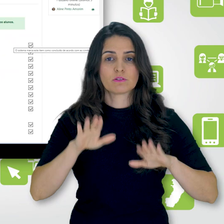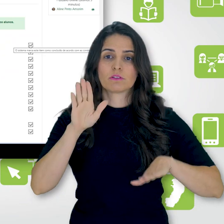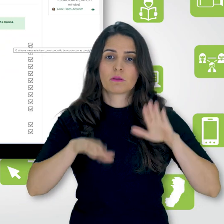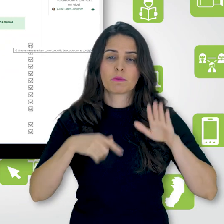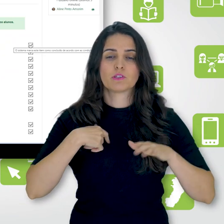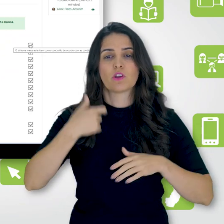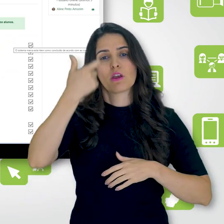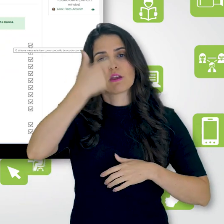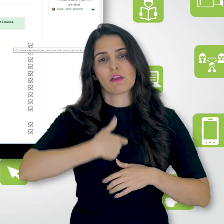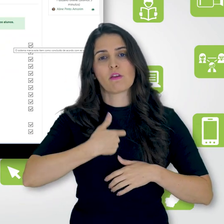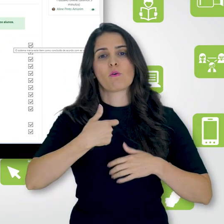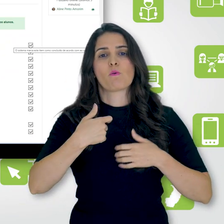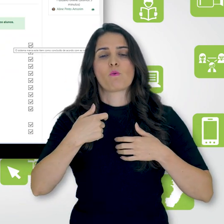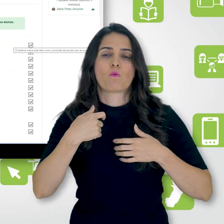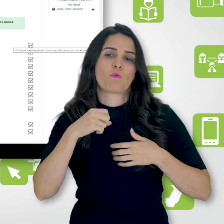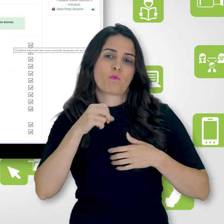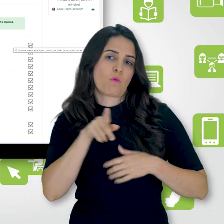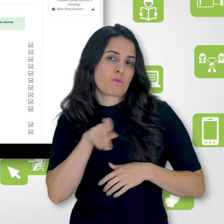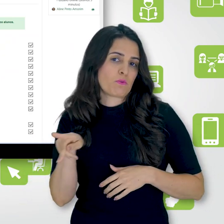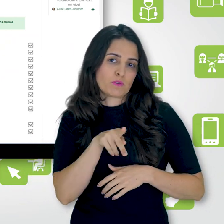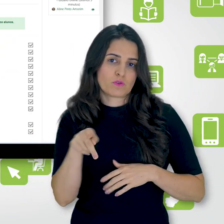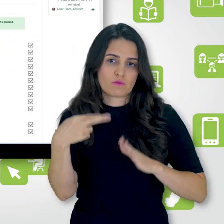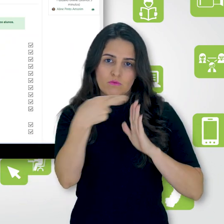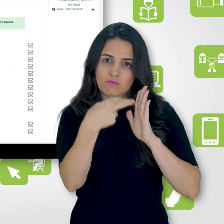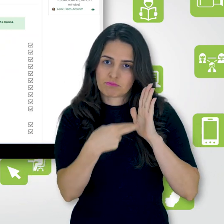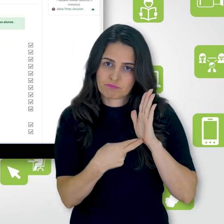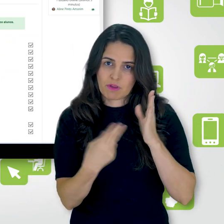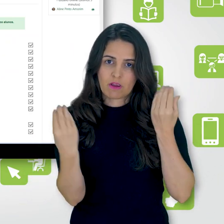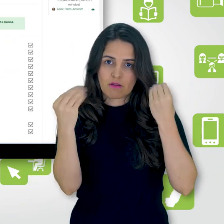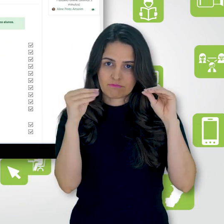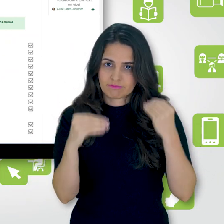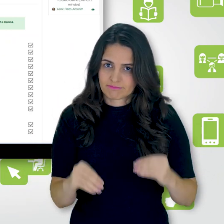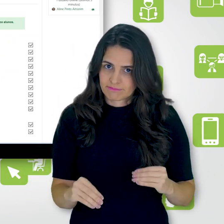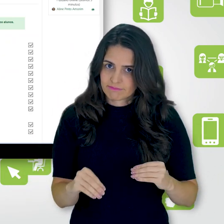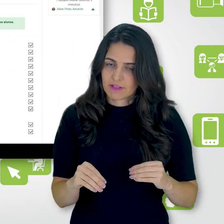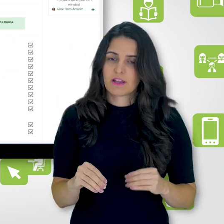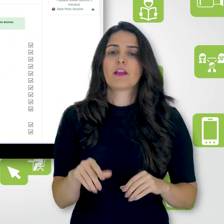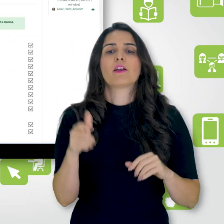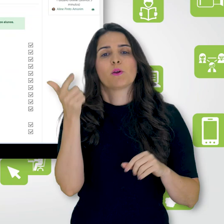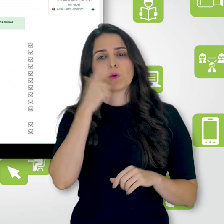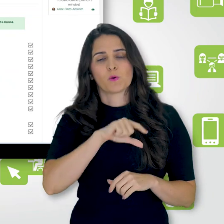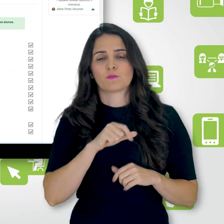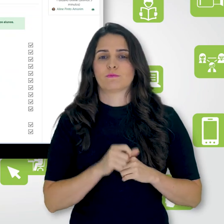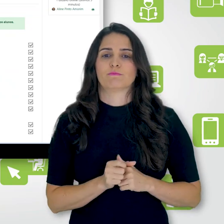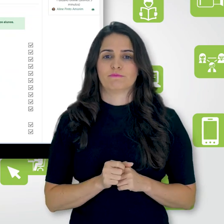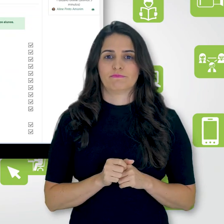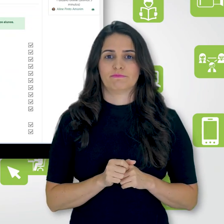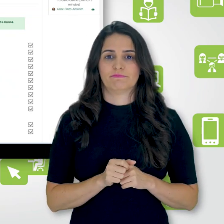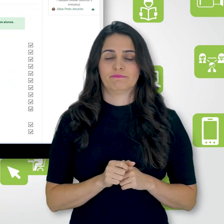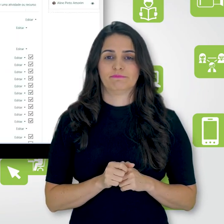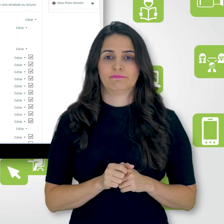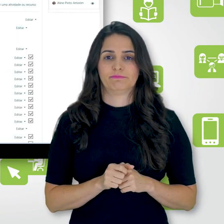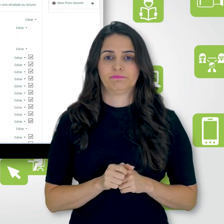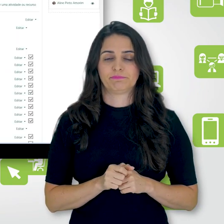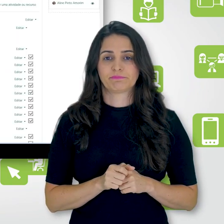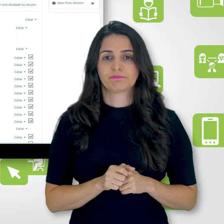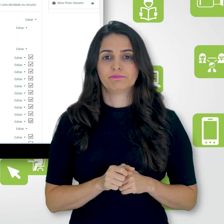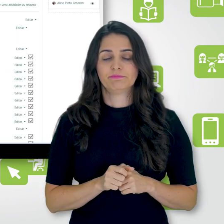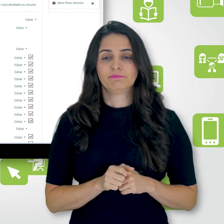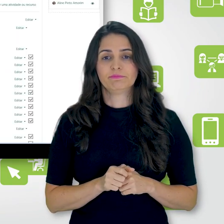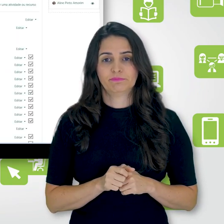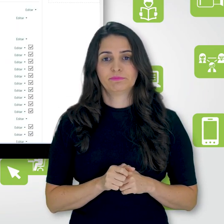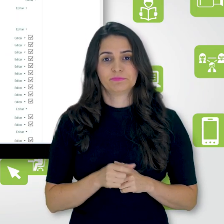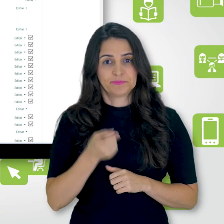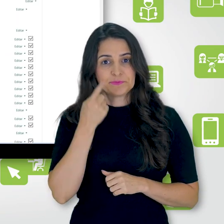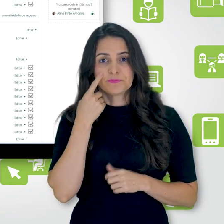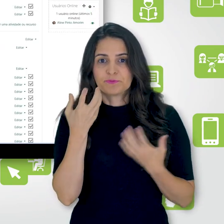condições que eu estabeleci, no caso, o professor estabeleceu. Então, aqui, vamos ativar a edição e vamos